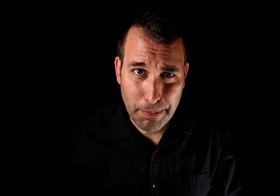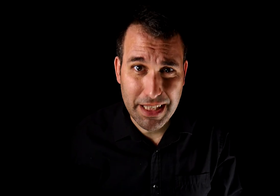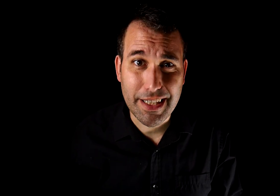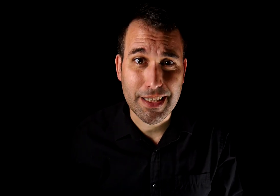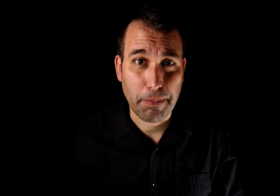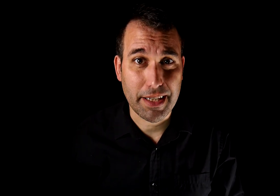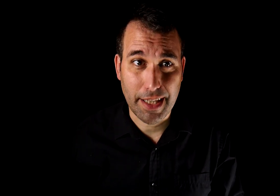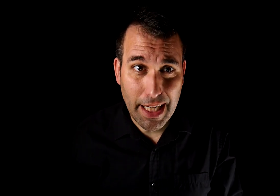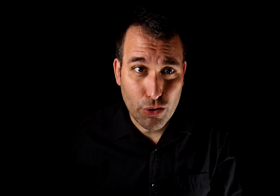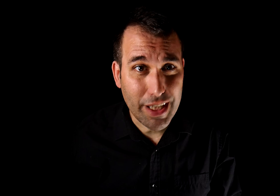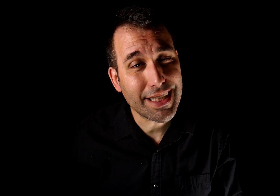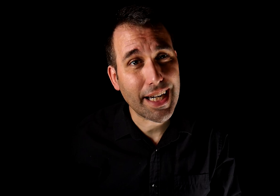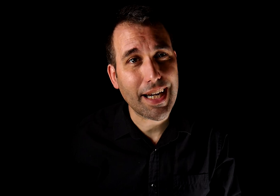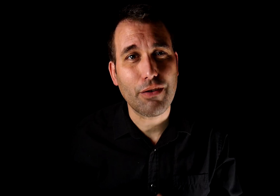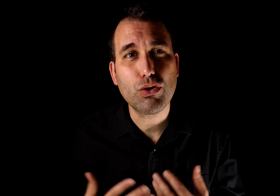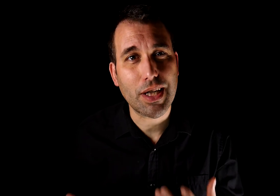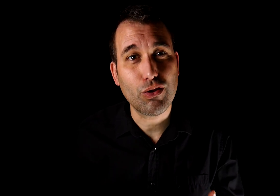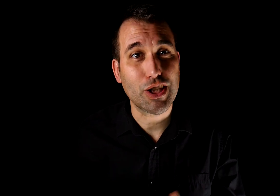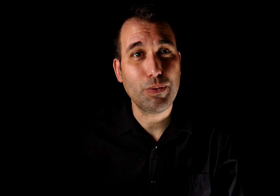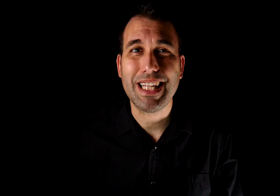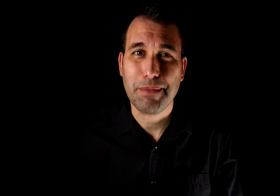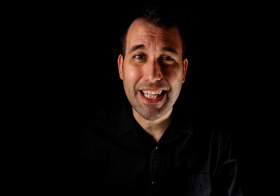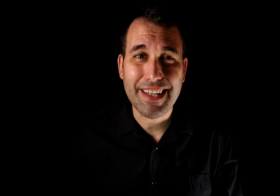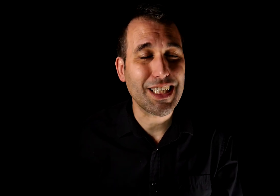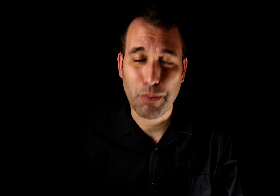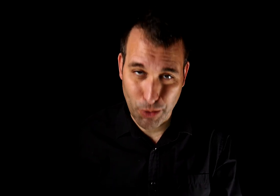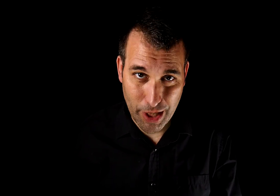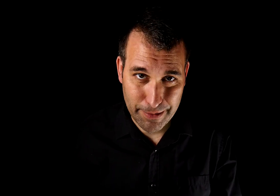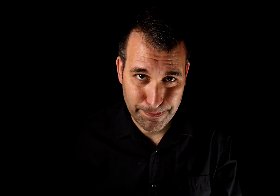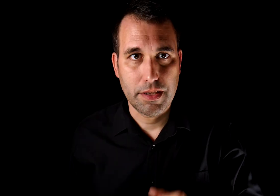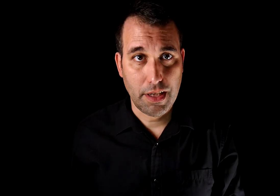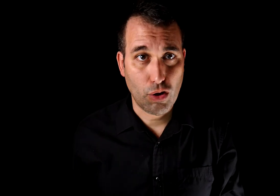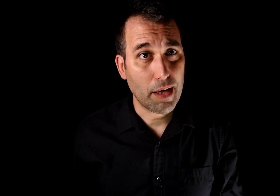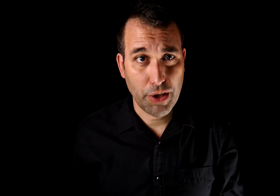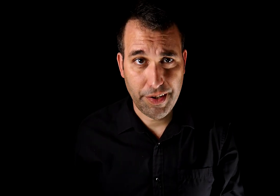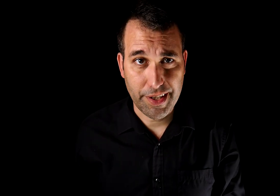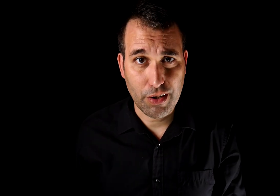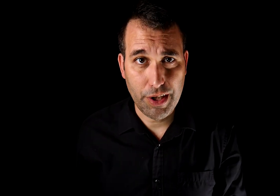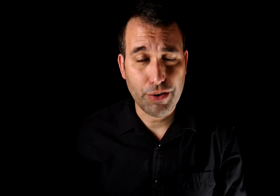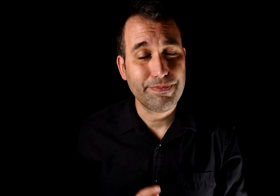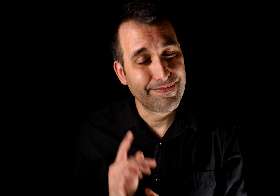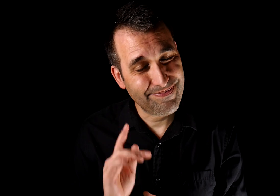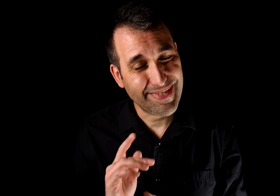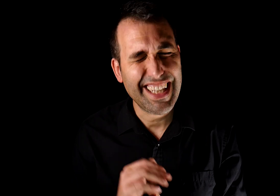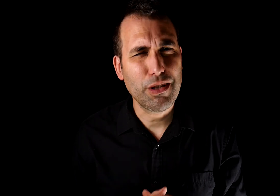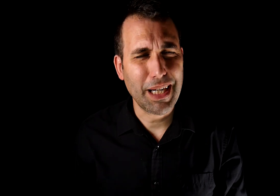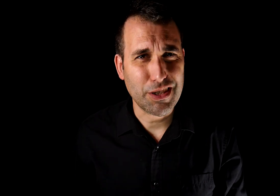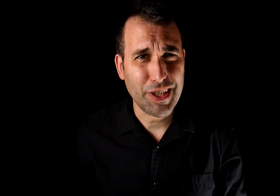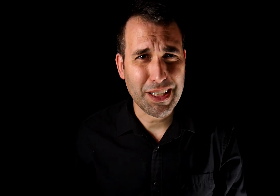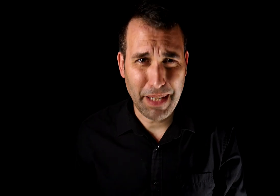para sentirse parte de algo y descargar la frustración que su vida de mierda les provoca. Si lo que acabo de decir te ha dolido, tengo malas noticias para